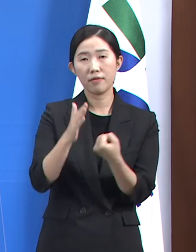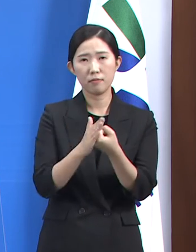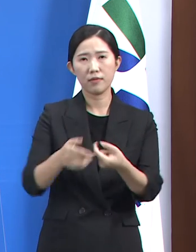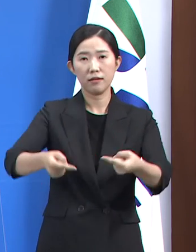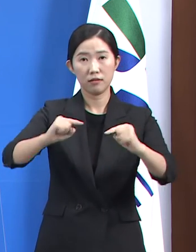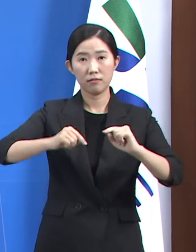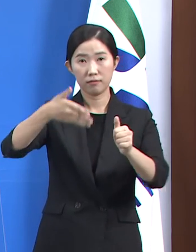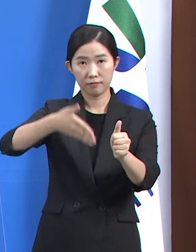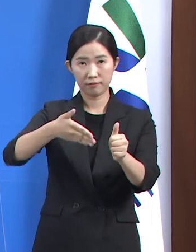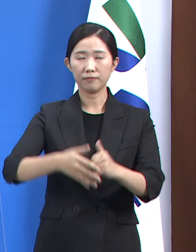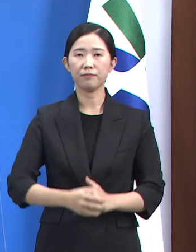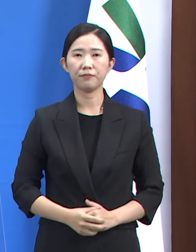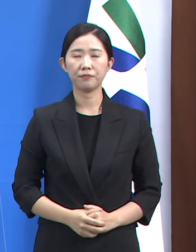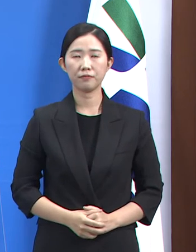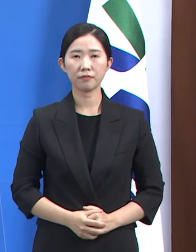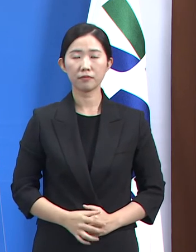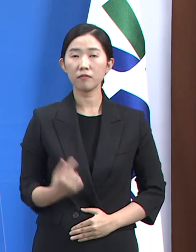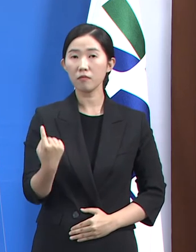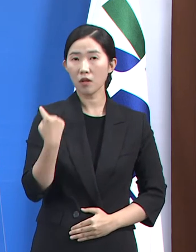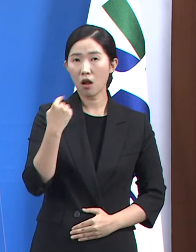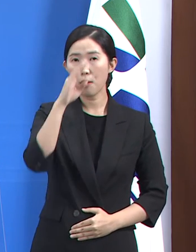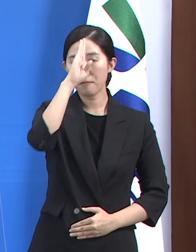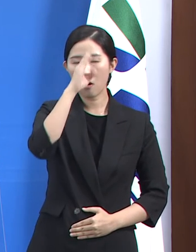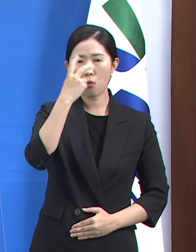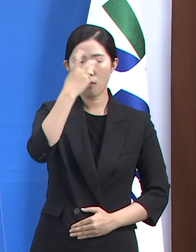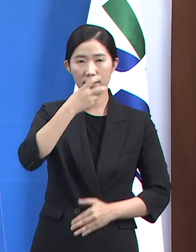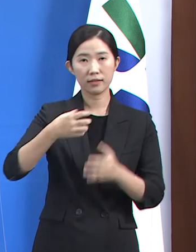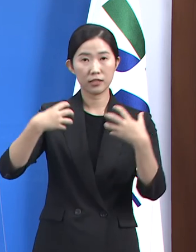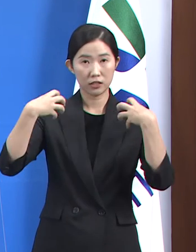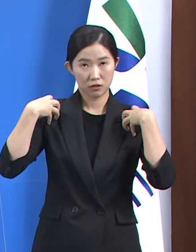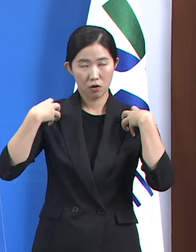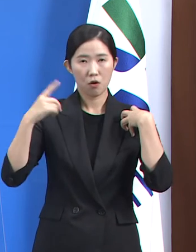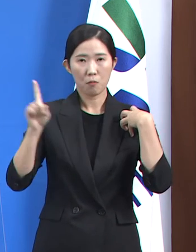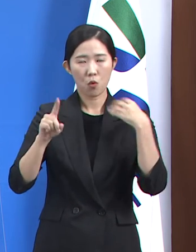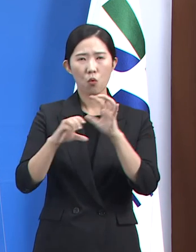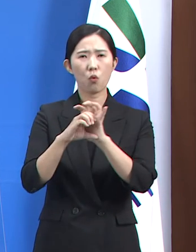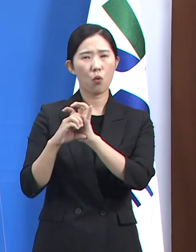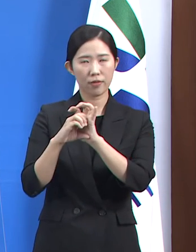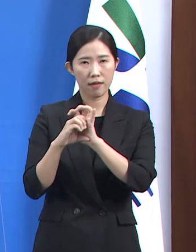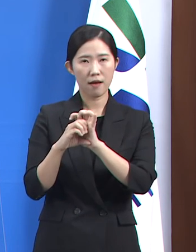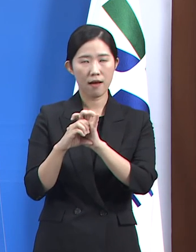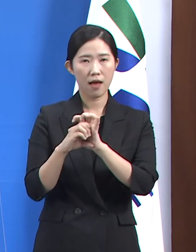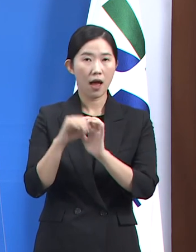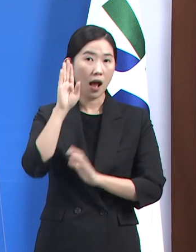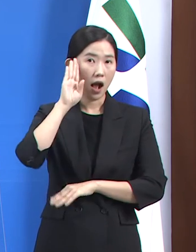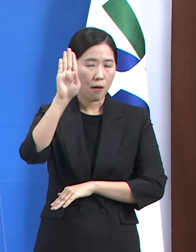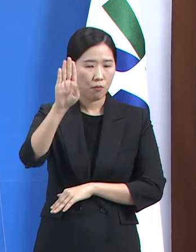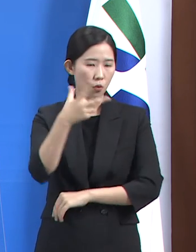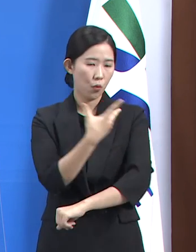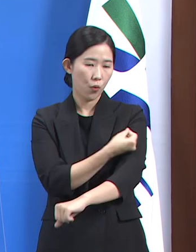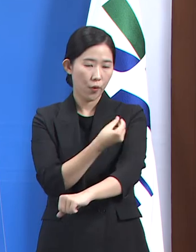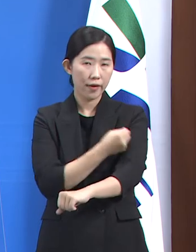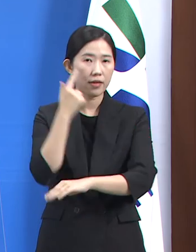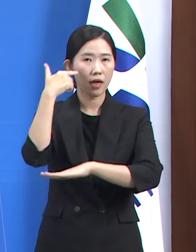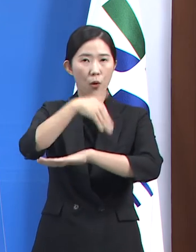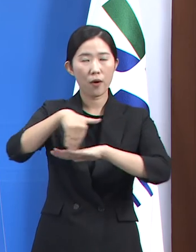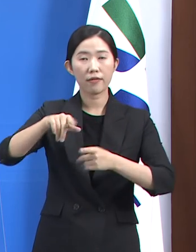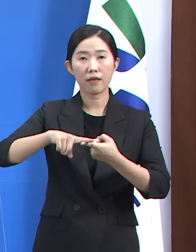어제 질병관리청에서 코로나19 예방접종 4분기 시행계획을 발표하였습니다.